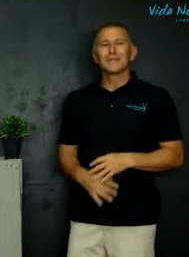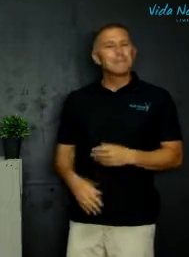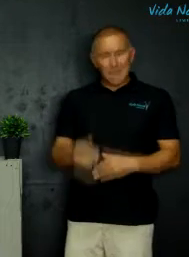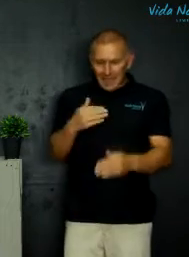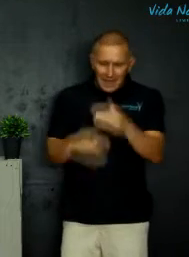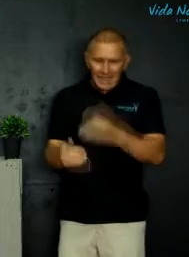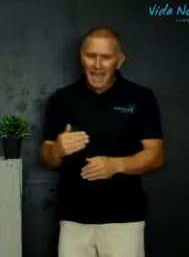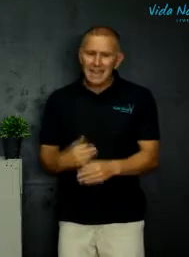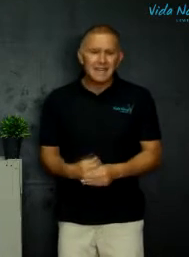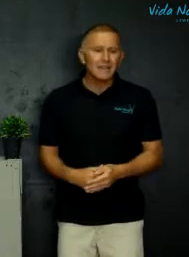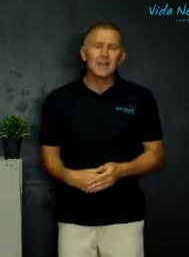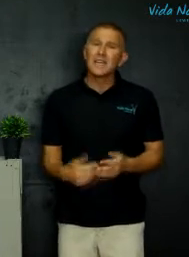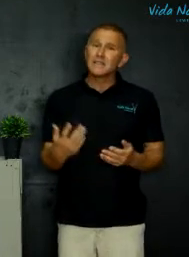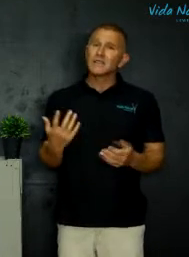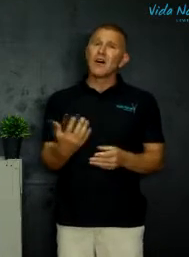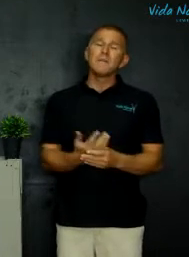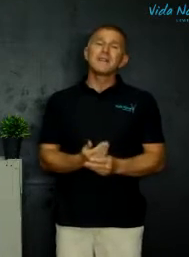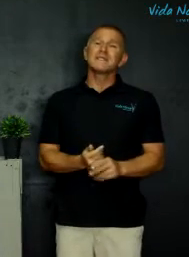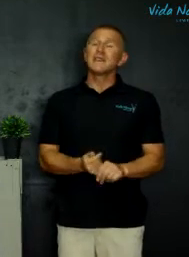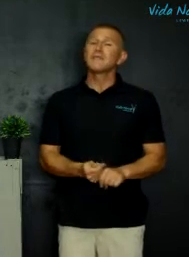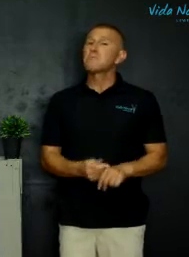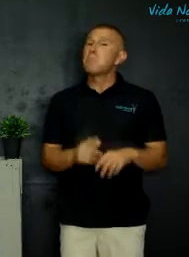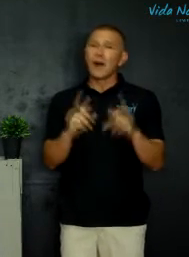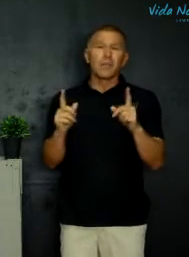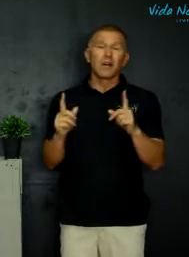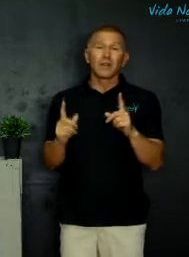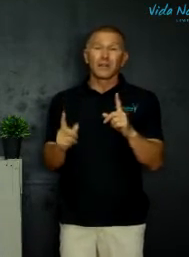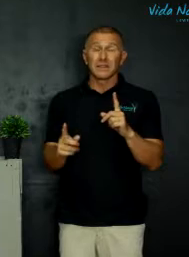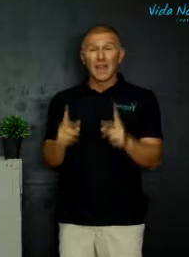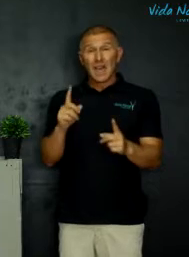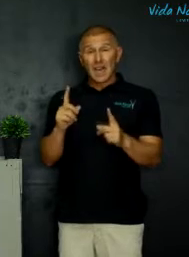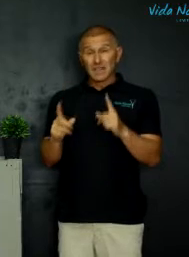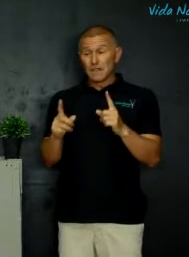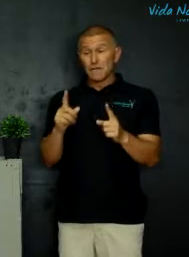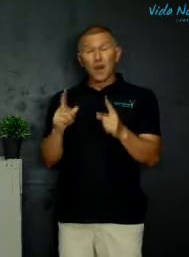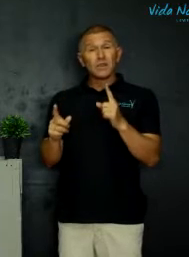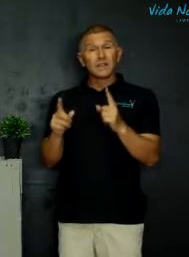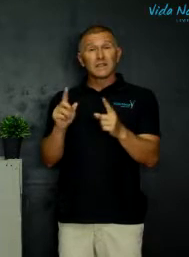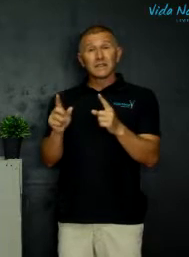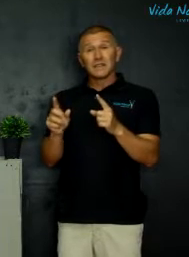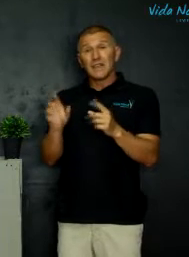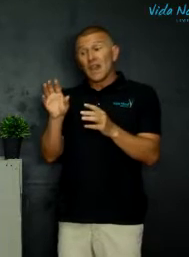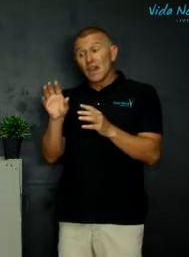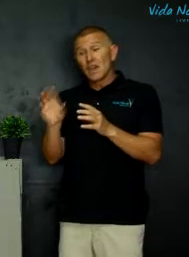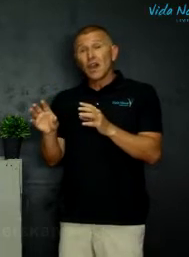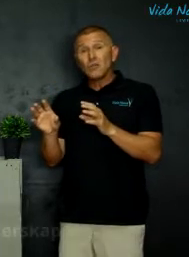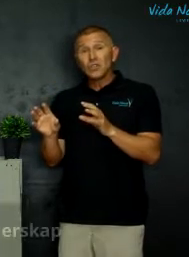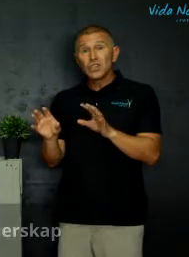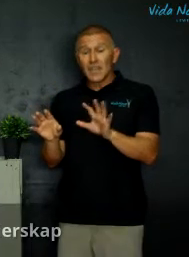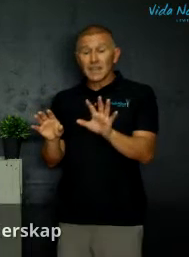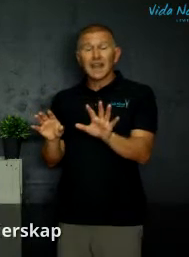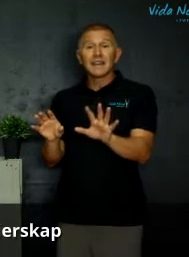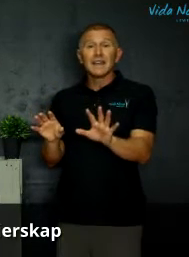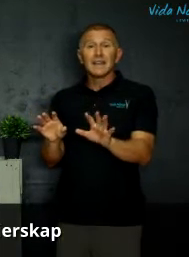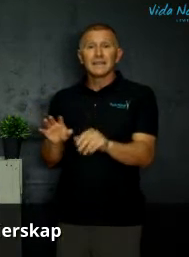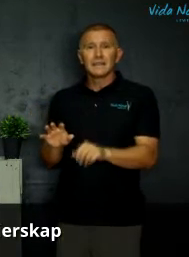en dan die derde deel iets wat Ami gesê het wat baie belangrik is is die verhouding tussen die coach en die atleet